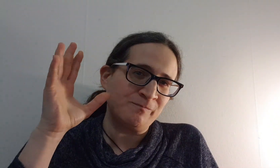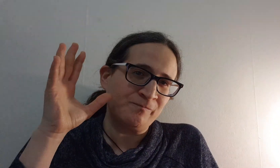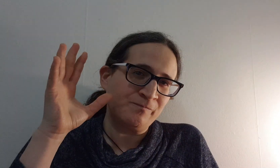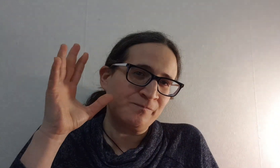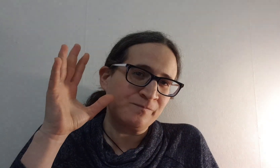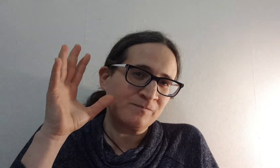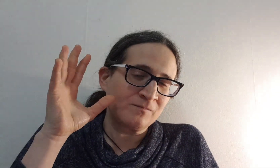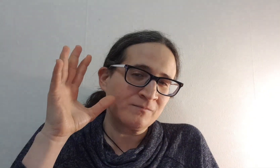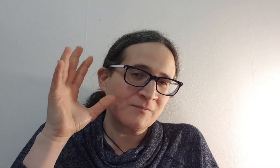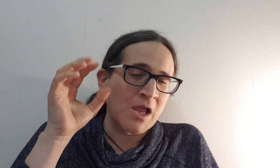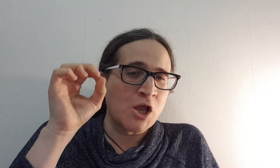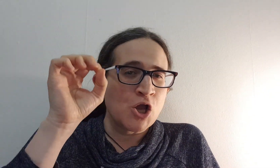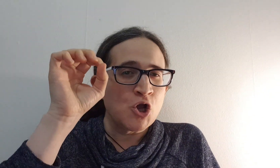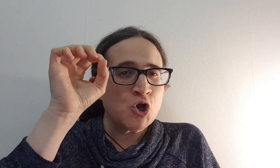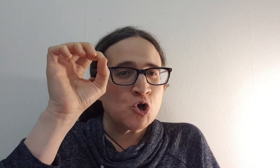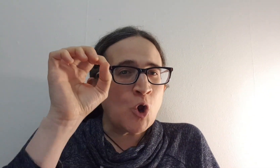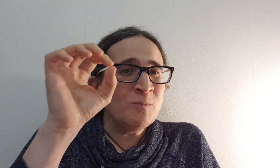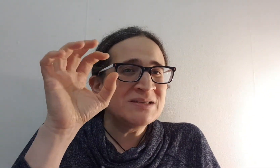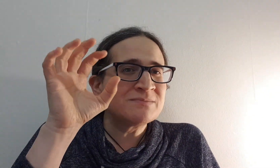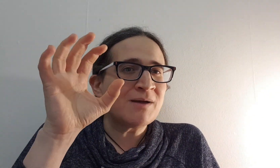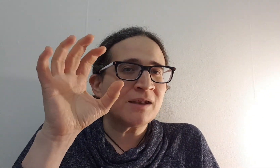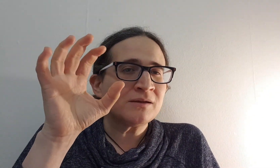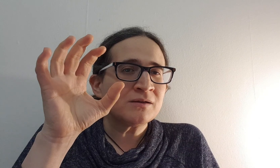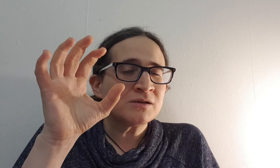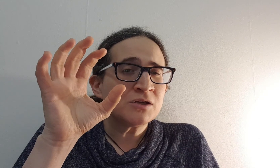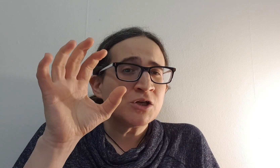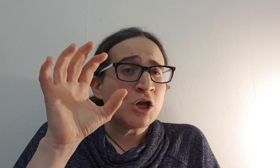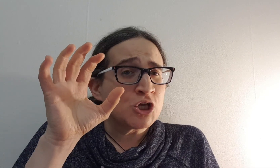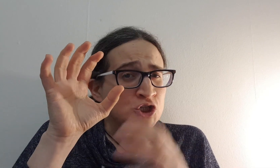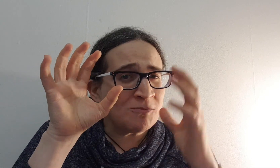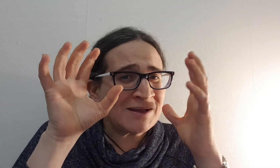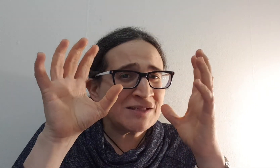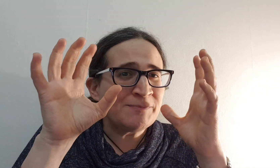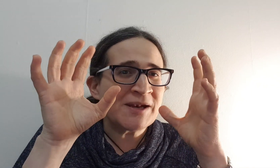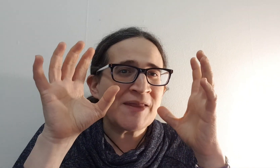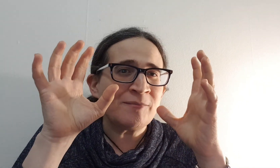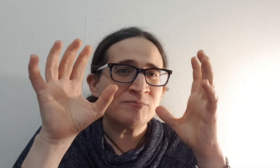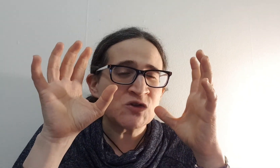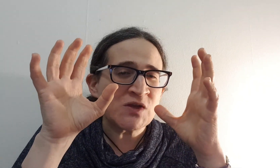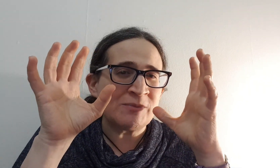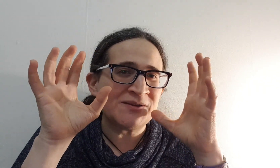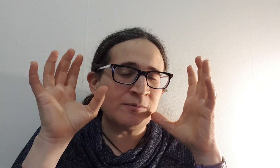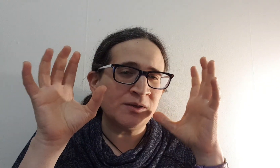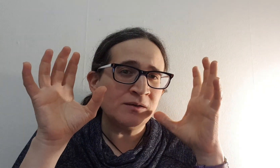לא מזמן שמעתי בן אדם מסוים מדבר